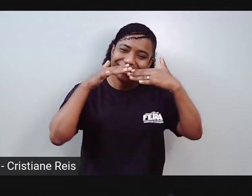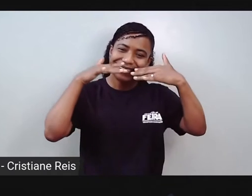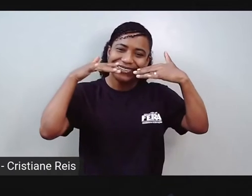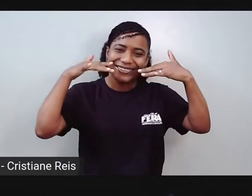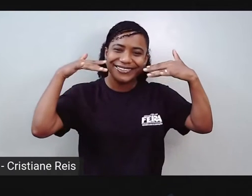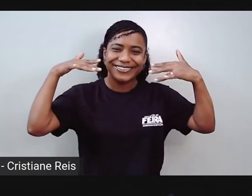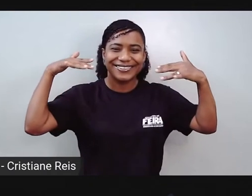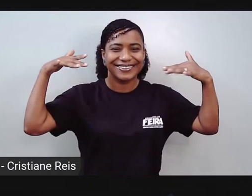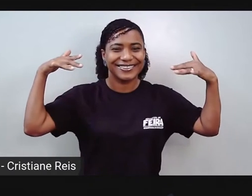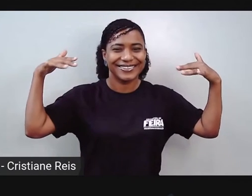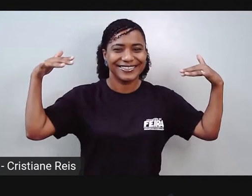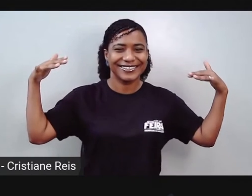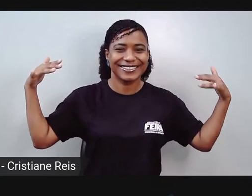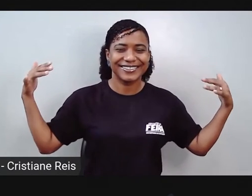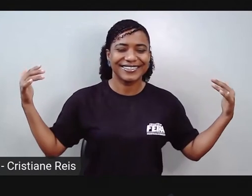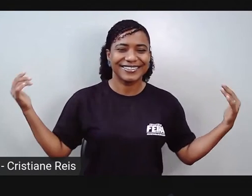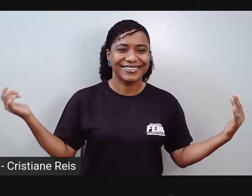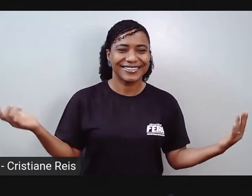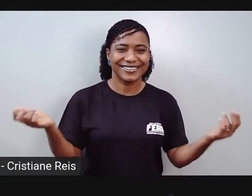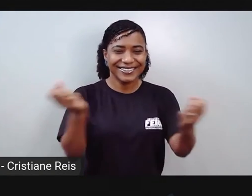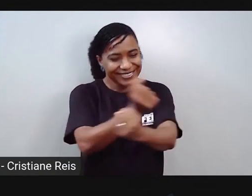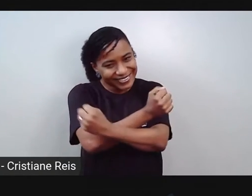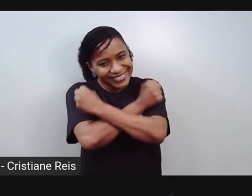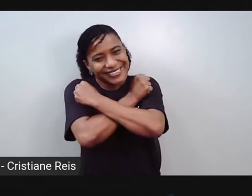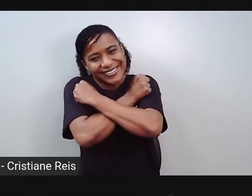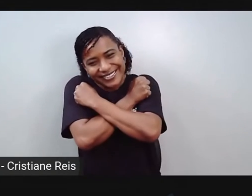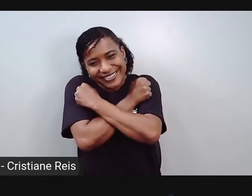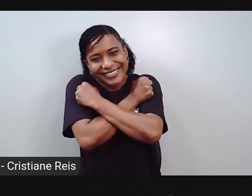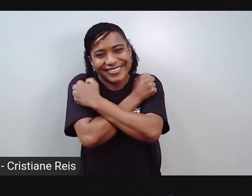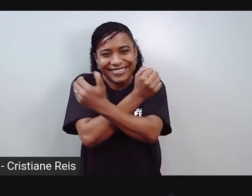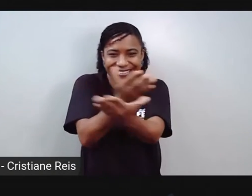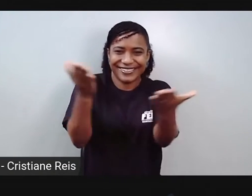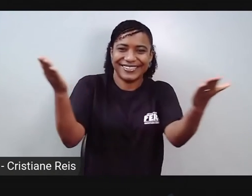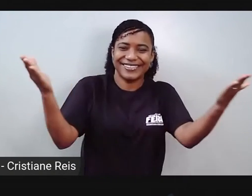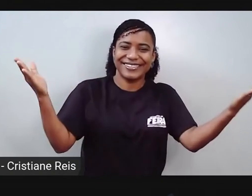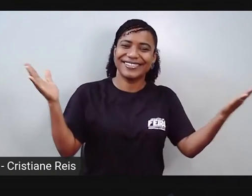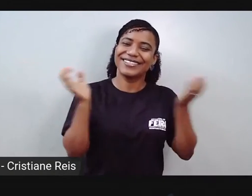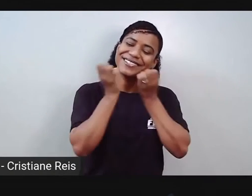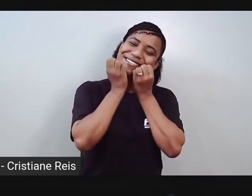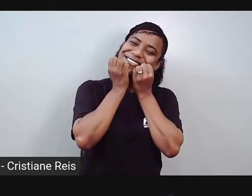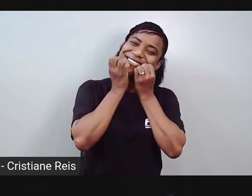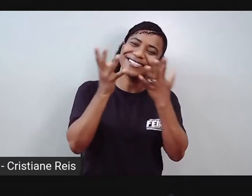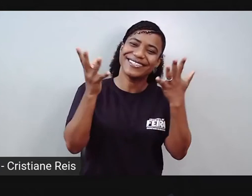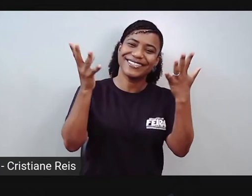Um abraço, pessoal. Foi bom estar com vocês.